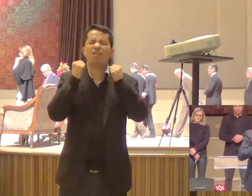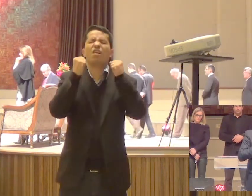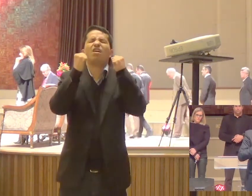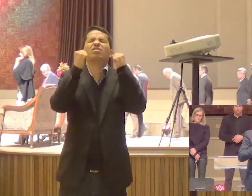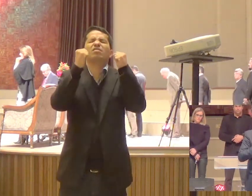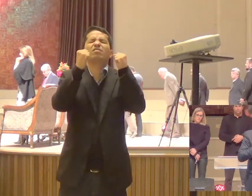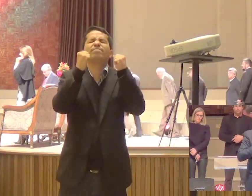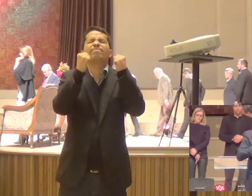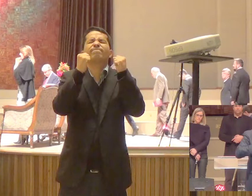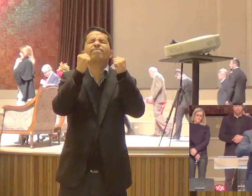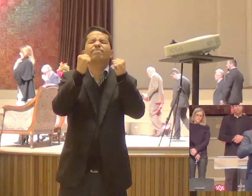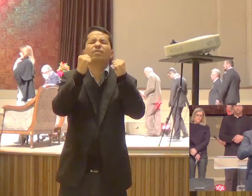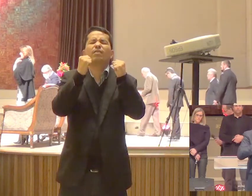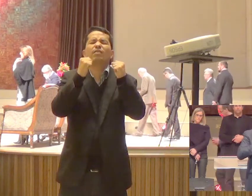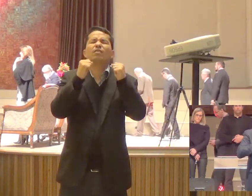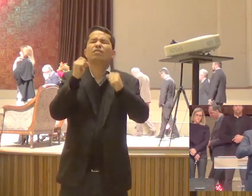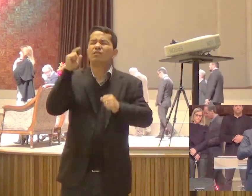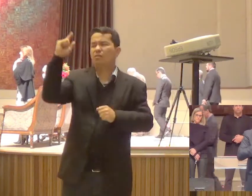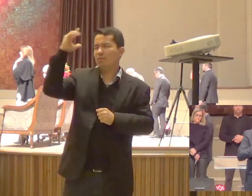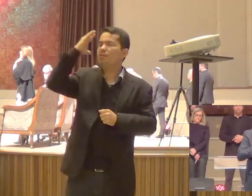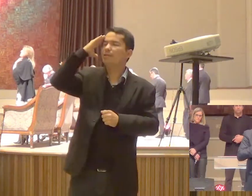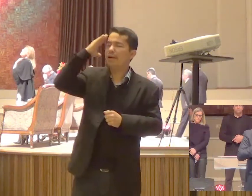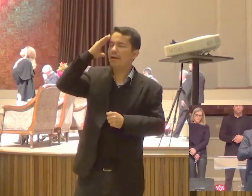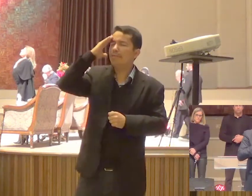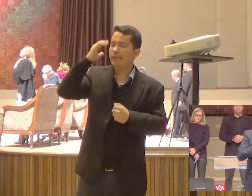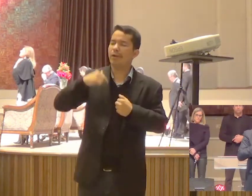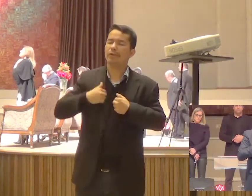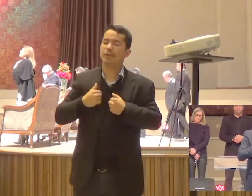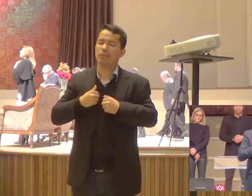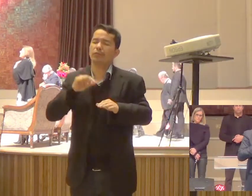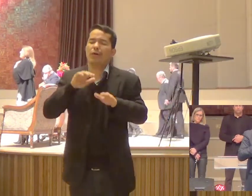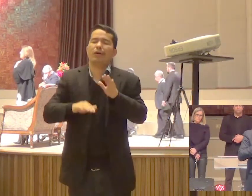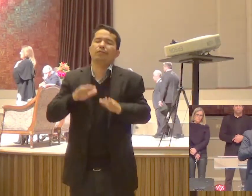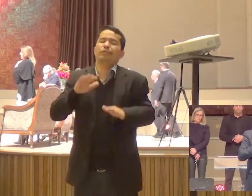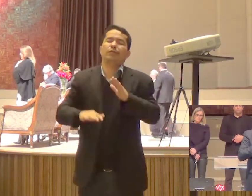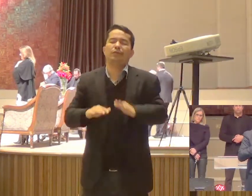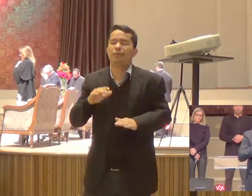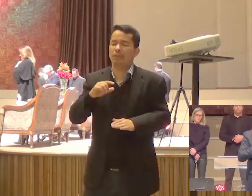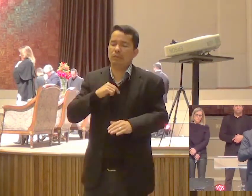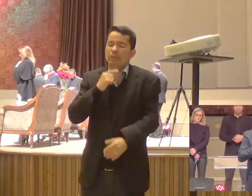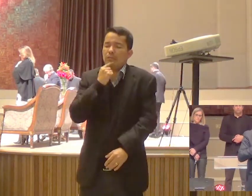Ainda que muitas vezes O Senhor sabe muito bem Que ali sozinho Eu choro